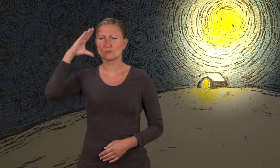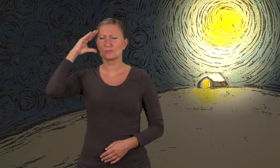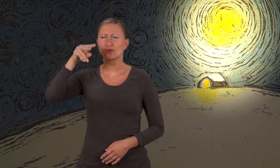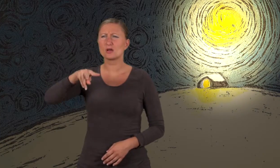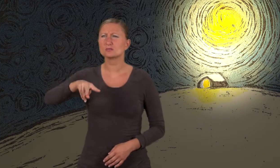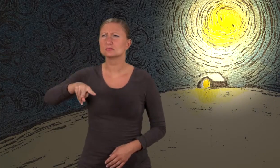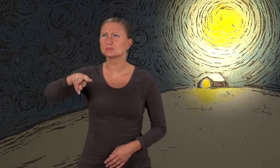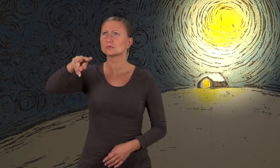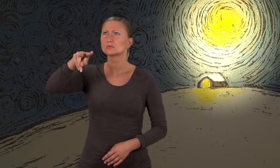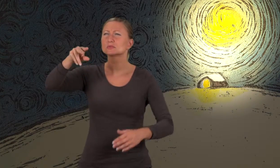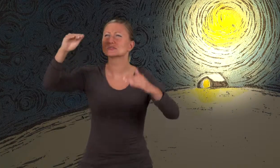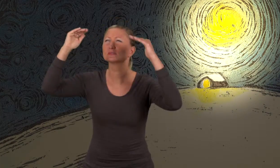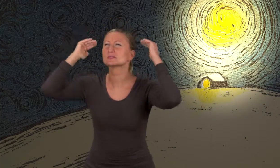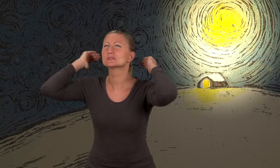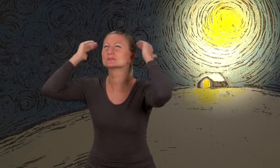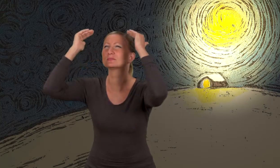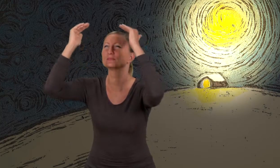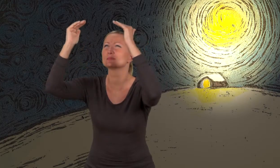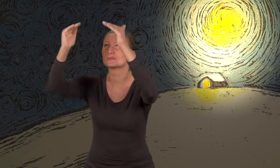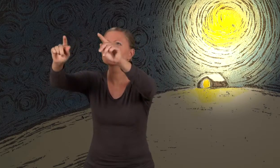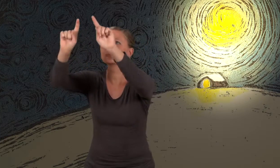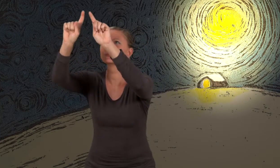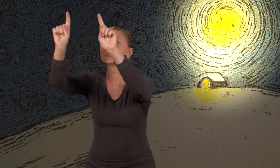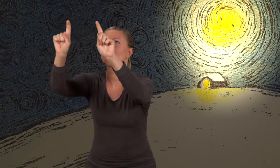Der Mann sah einen großen Stern am Himmel.